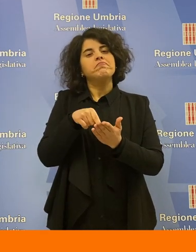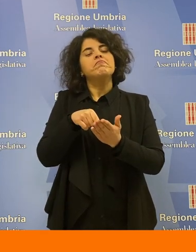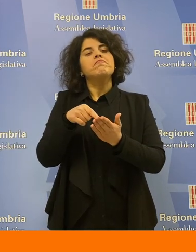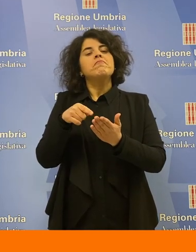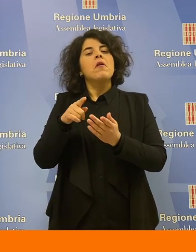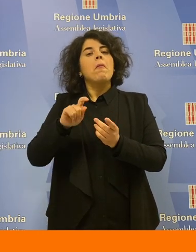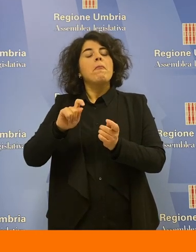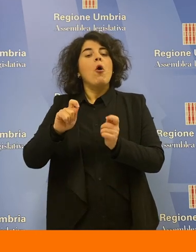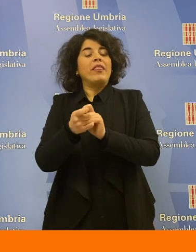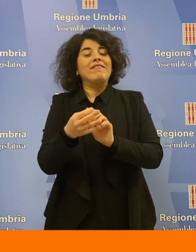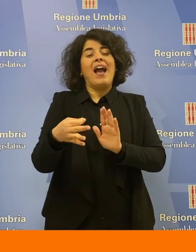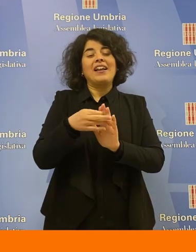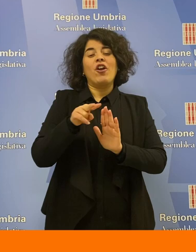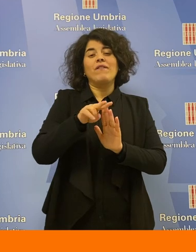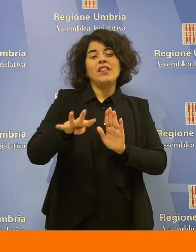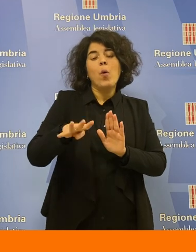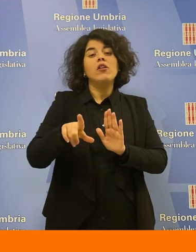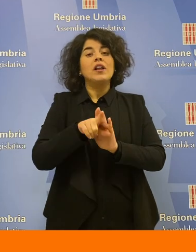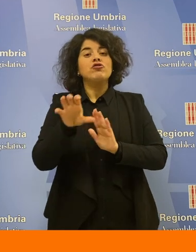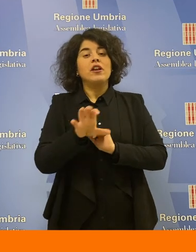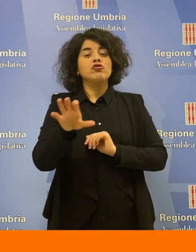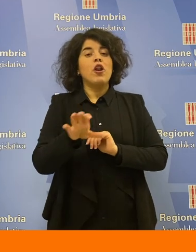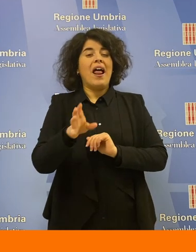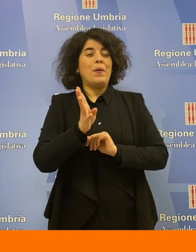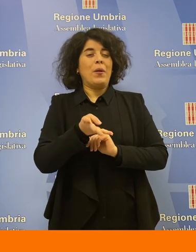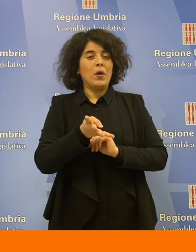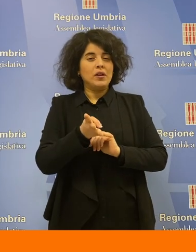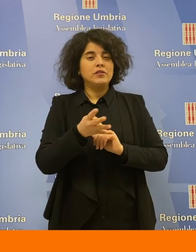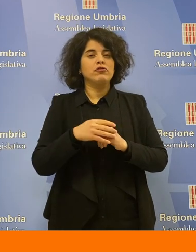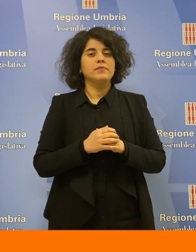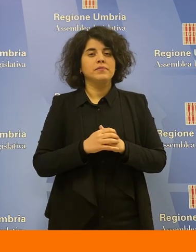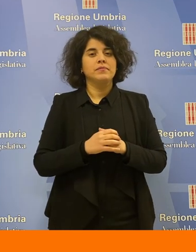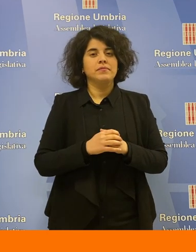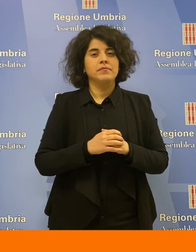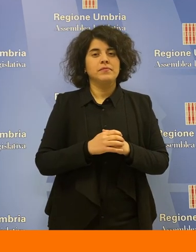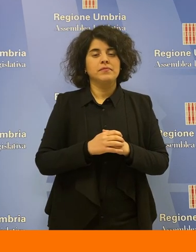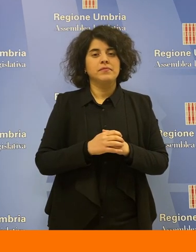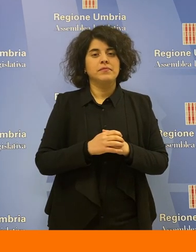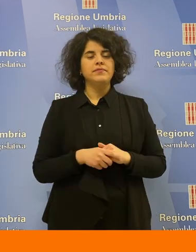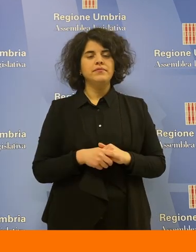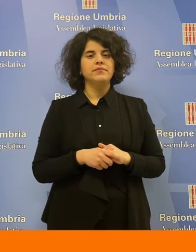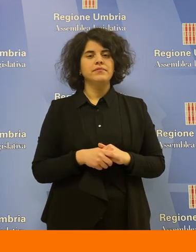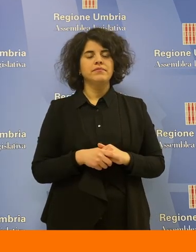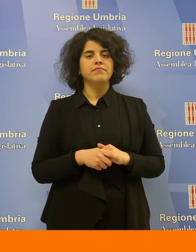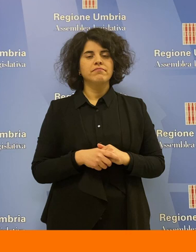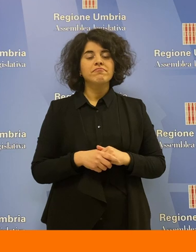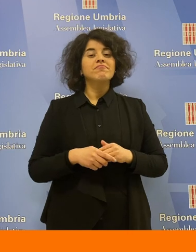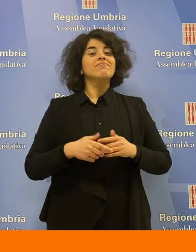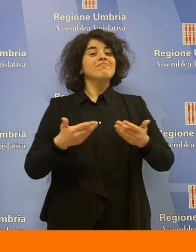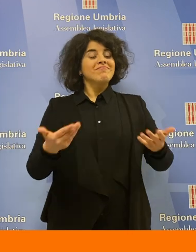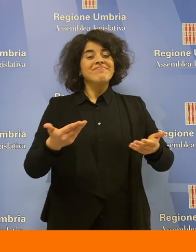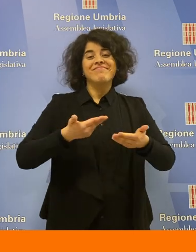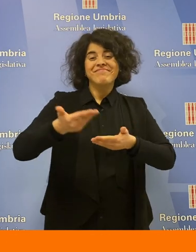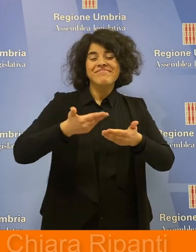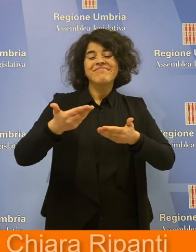legge di modifica dell'articolo 24 della legge regionale 14. Ed anche per questa edizione